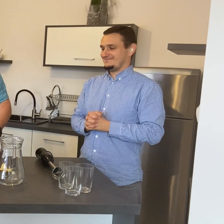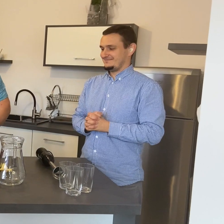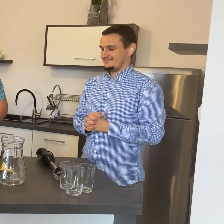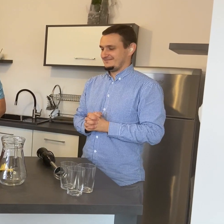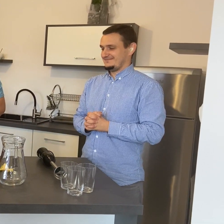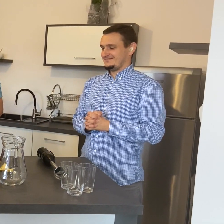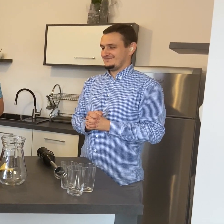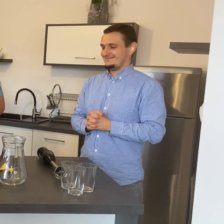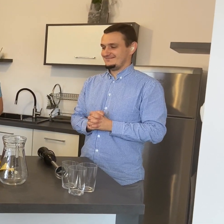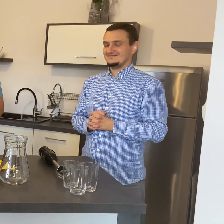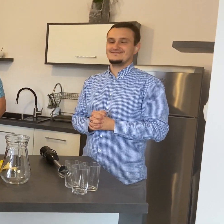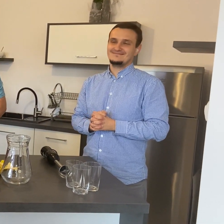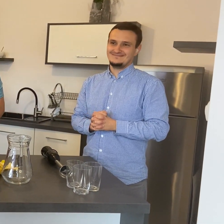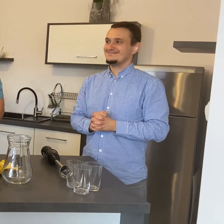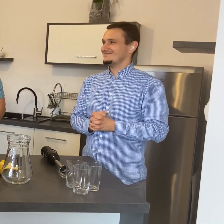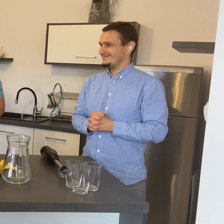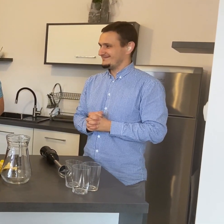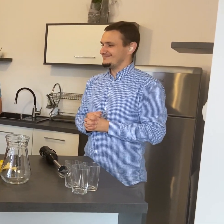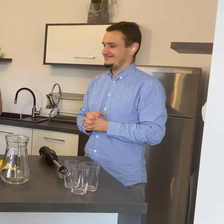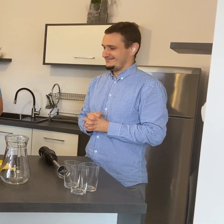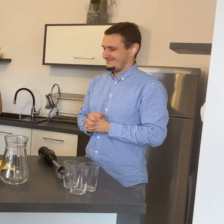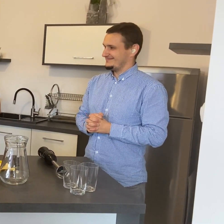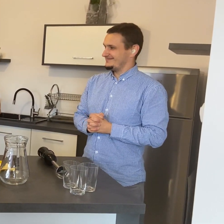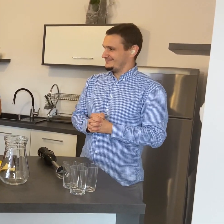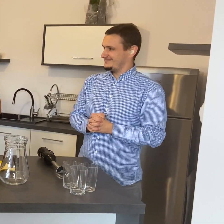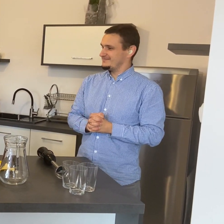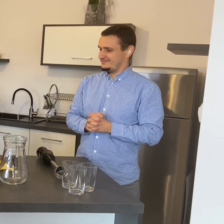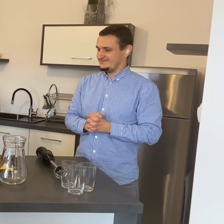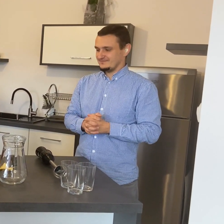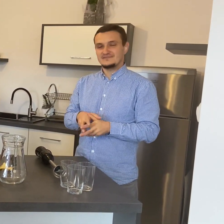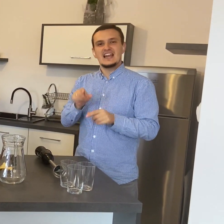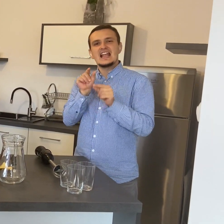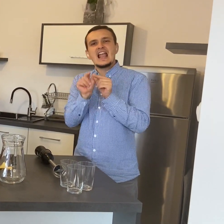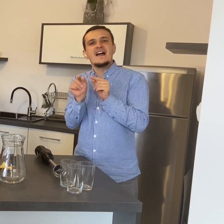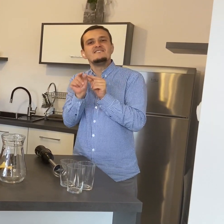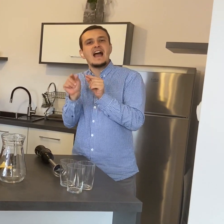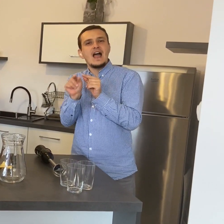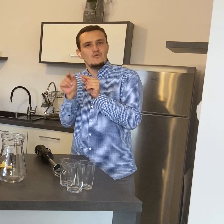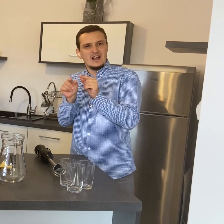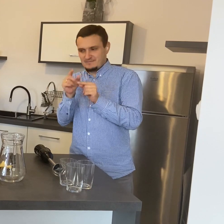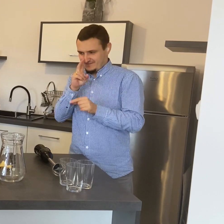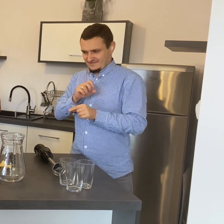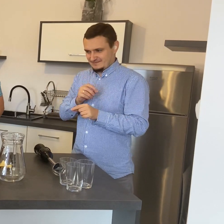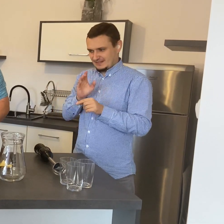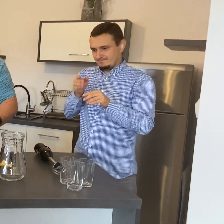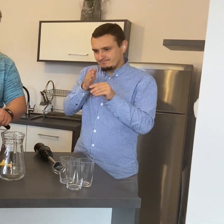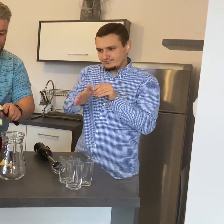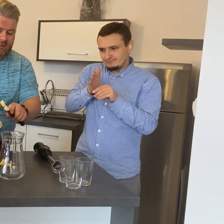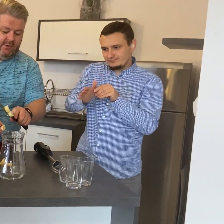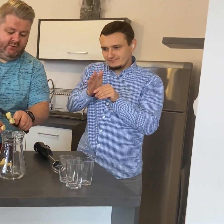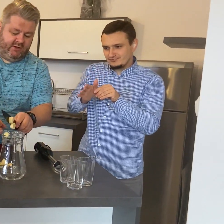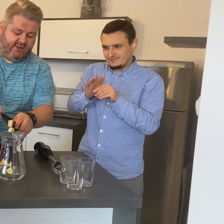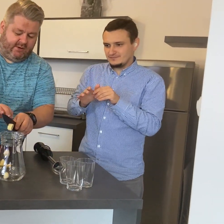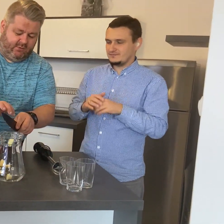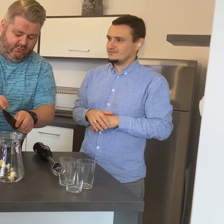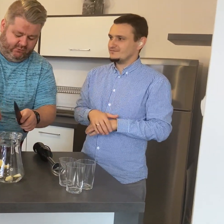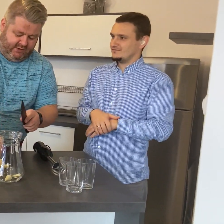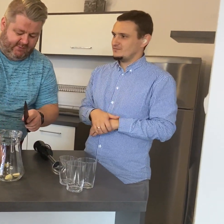W większe kawałki polimy grube kawałeczki, dlatego, że i tak użyjemy do